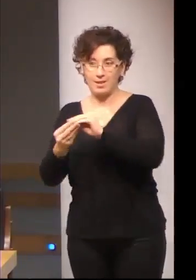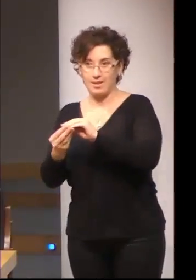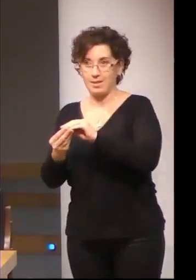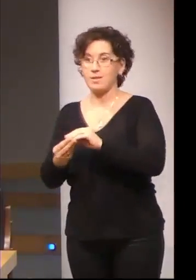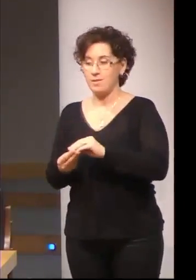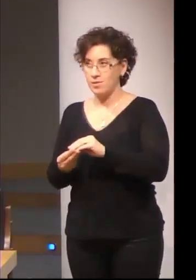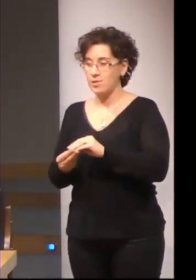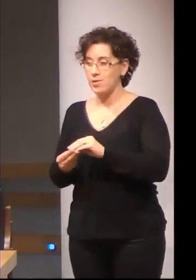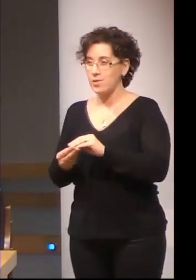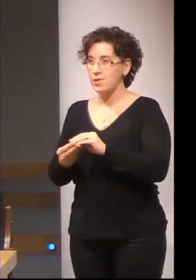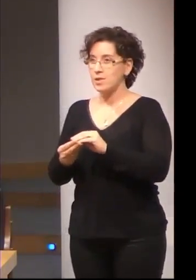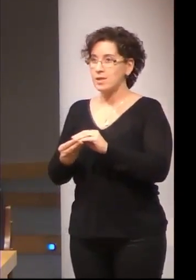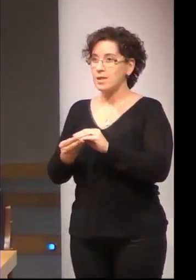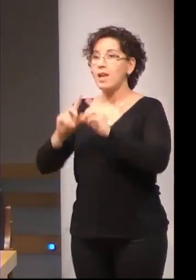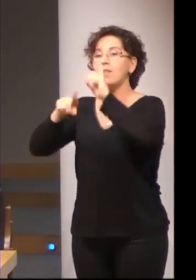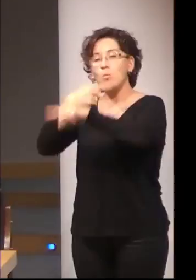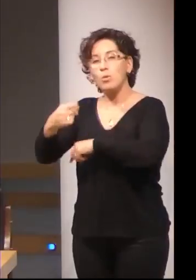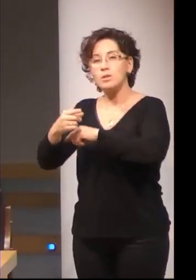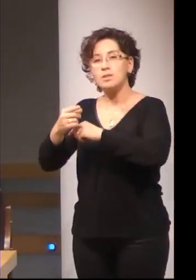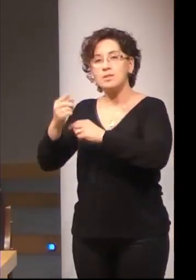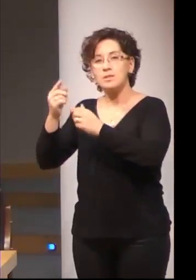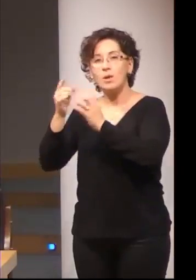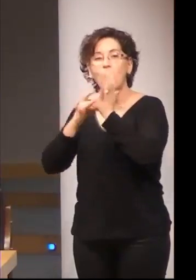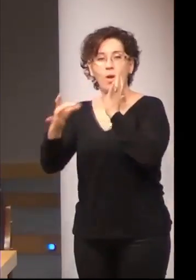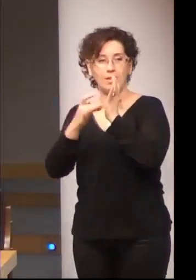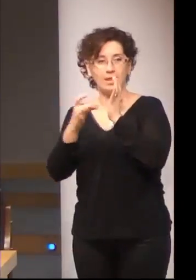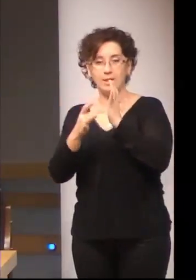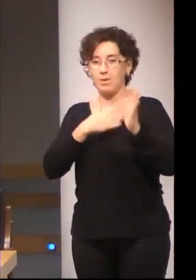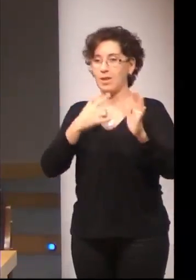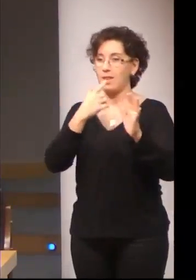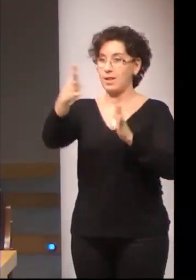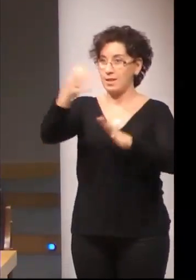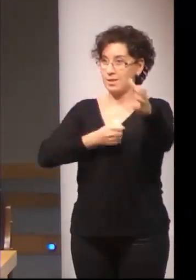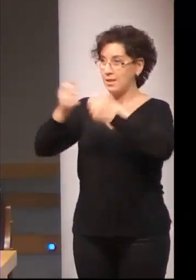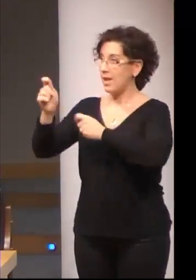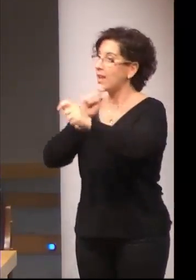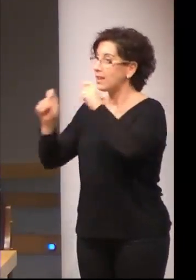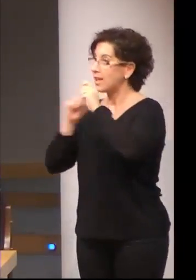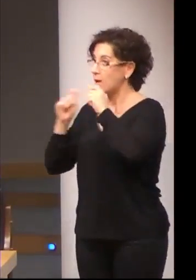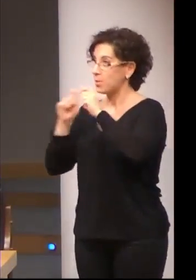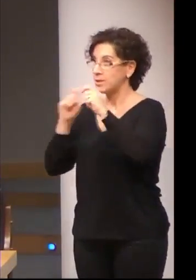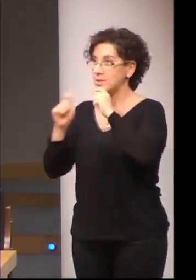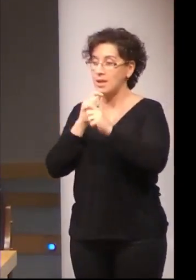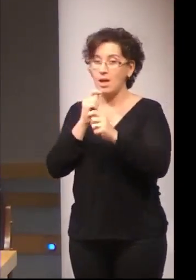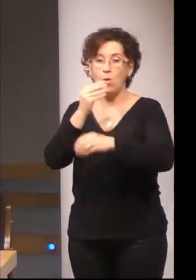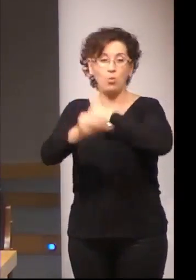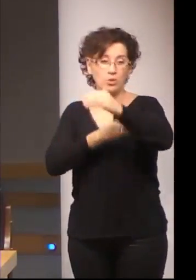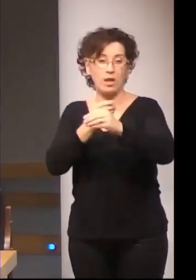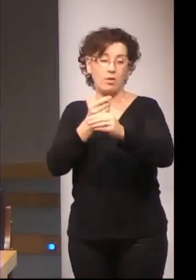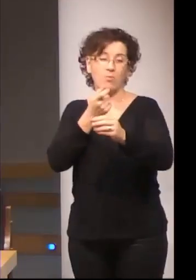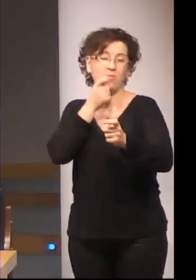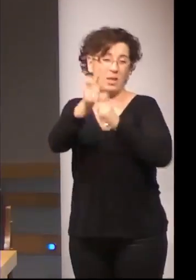y una fase cualitativa a través de las entrevistas que hemos utilizado toda la terminología de Lingual